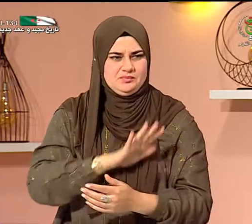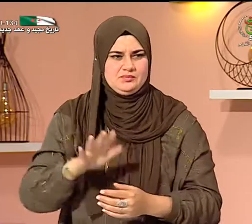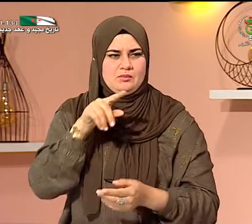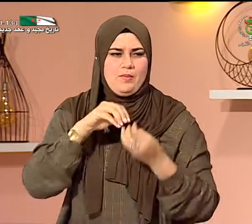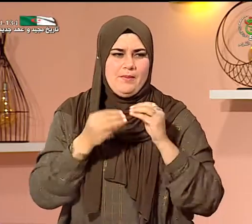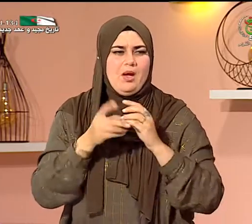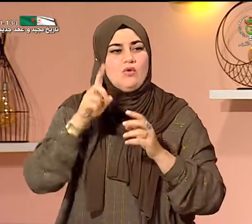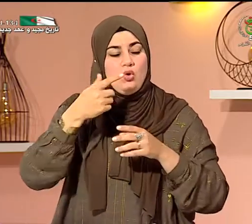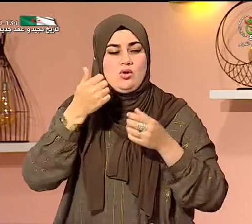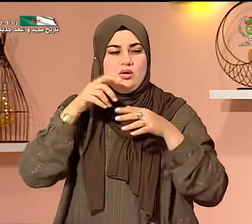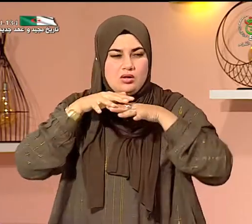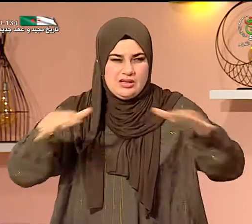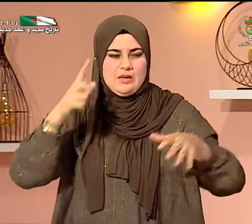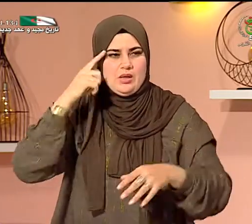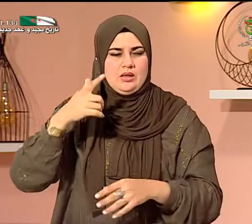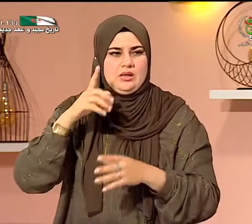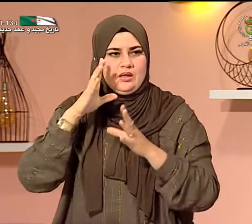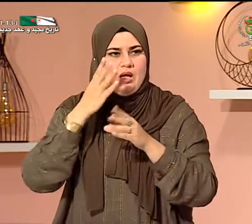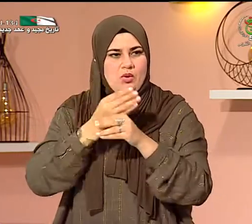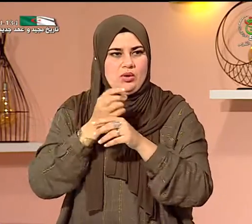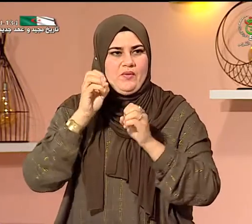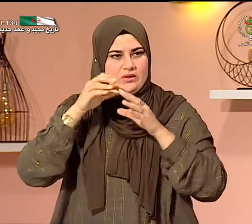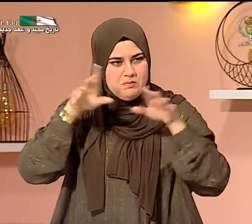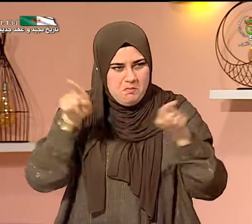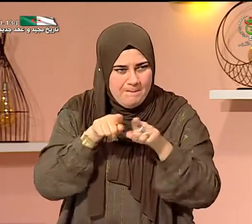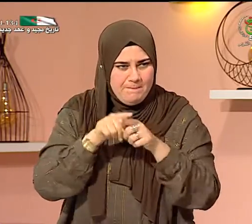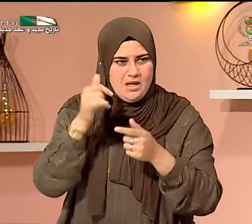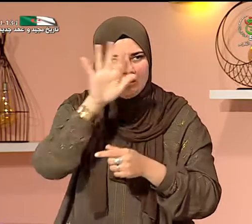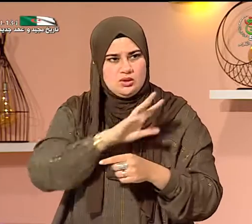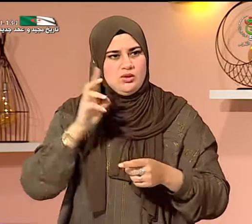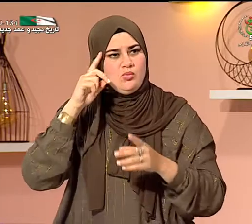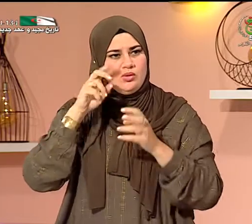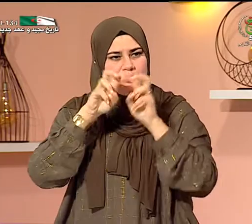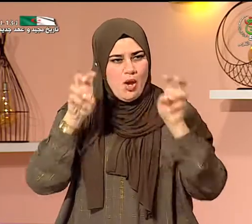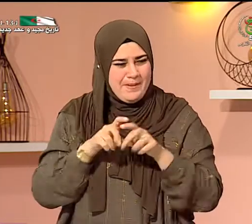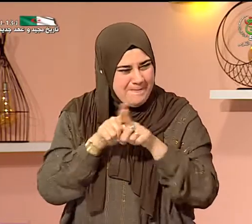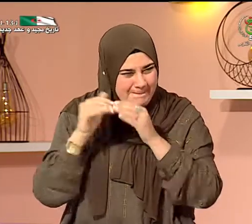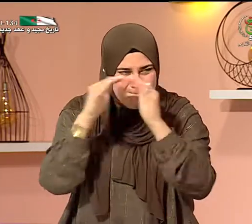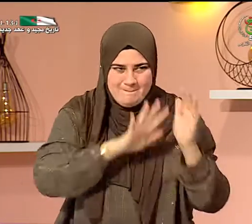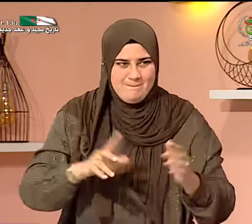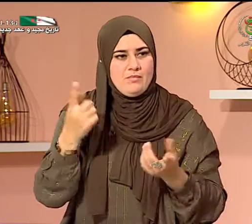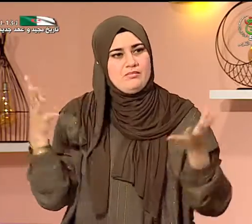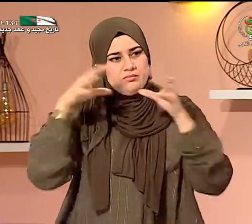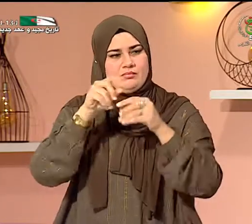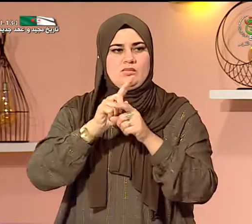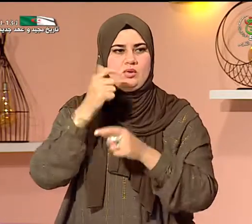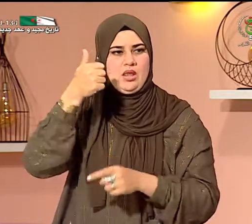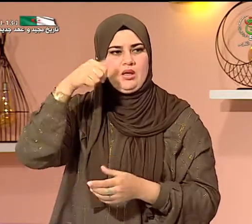مشكل كبير نعم وعلينا تعميم اللغة الإشارية حتى تكون نفسها